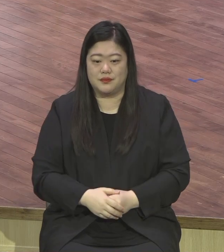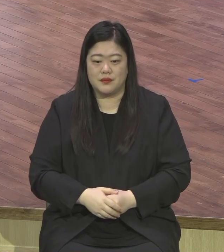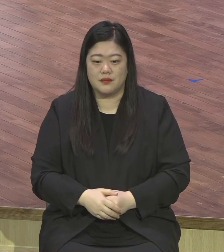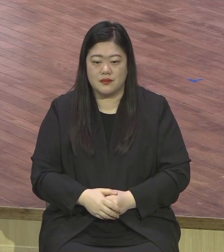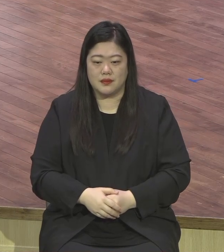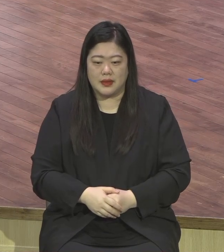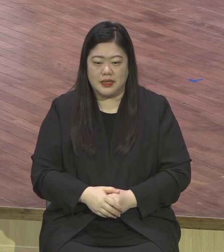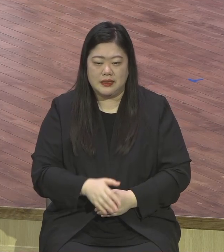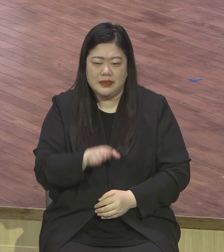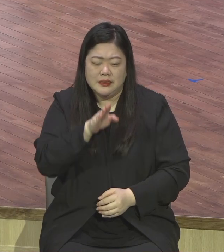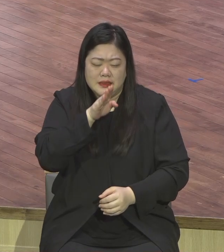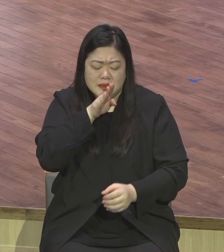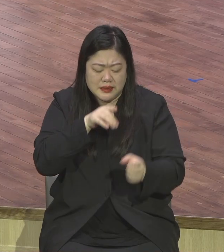믿게 된 거 감사합시다.